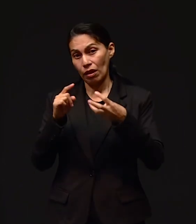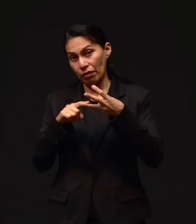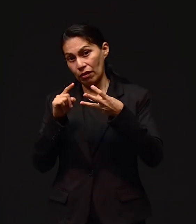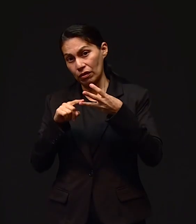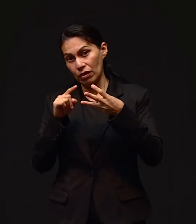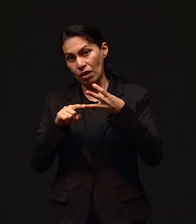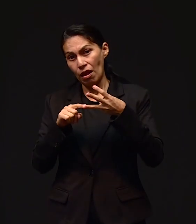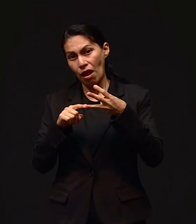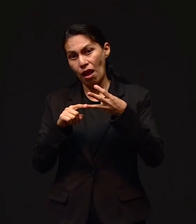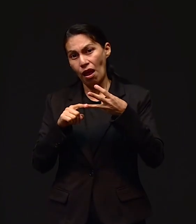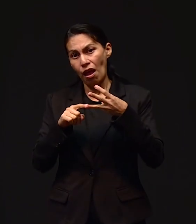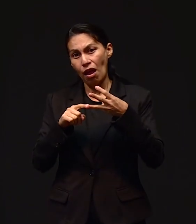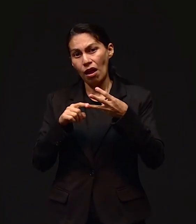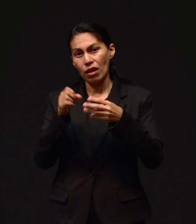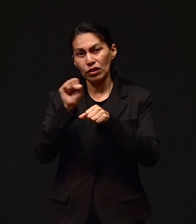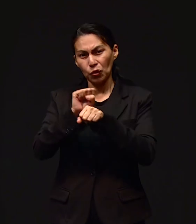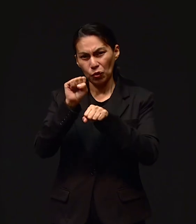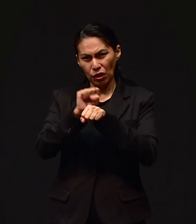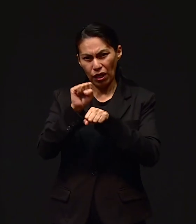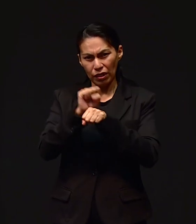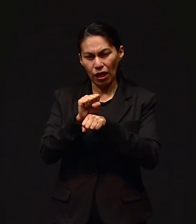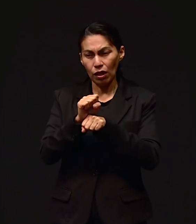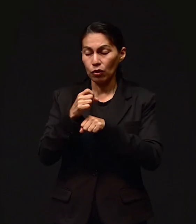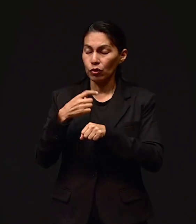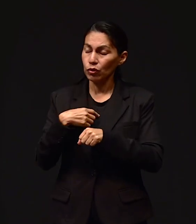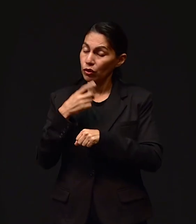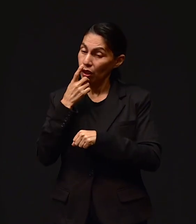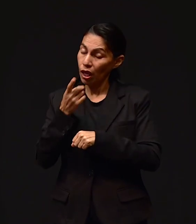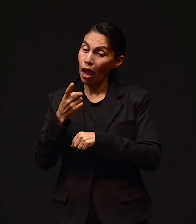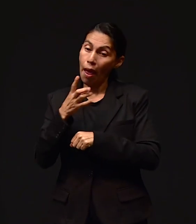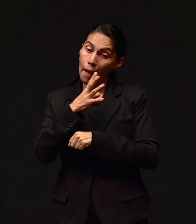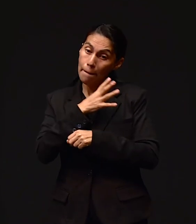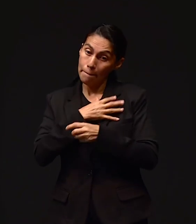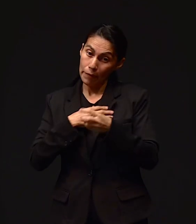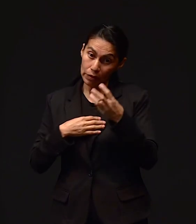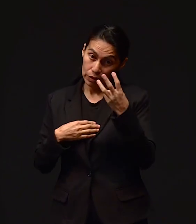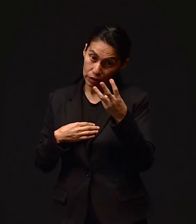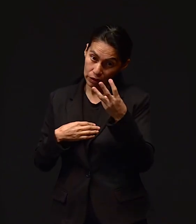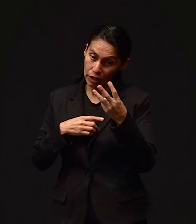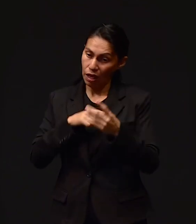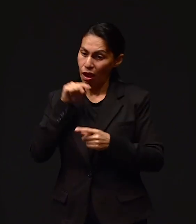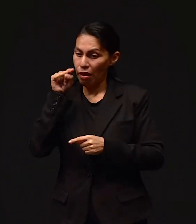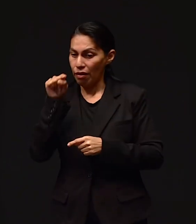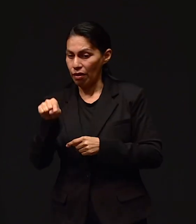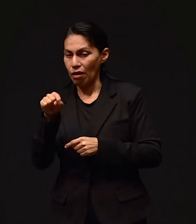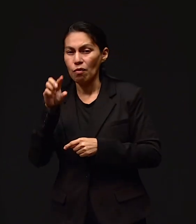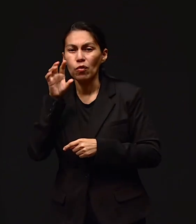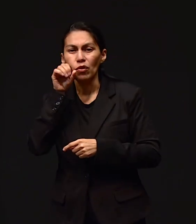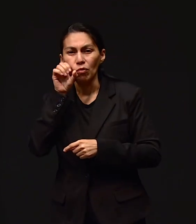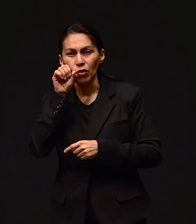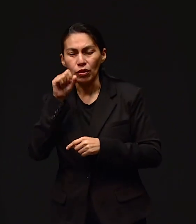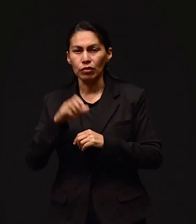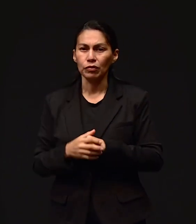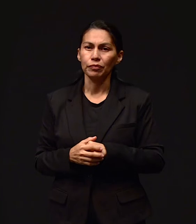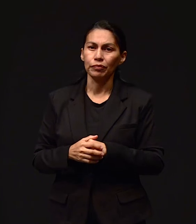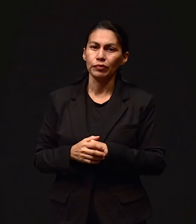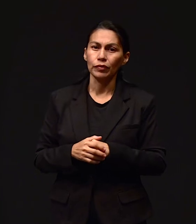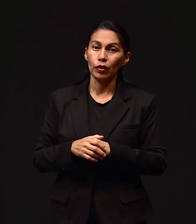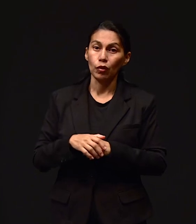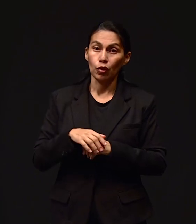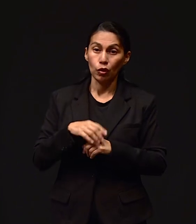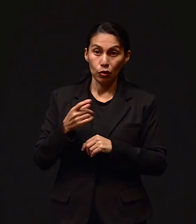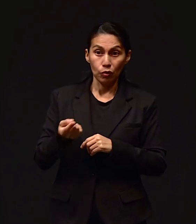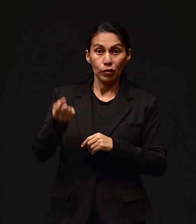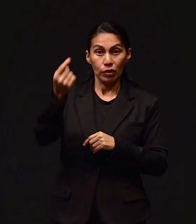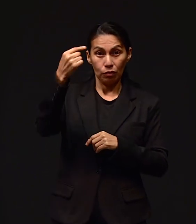terminando secundaria. Entonces, yo le dije, no, yo me voy con mis hijas a Montemorelos. Y nos vinimos. Cuando nos